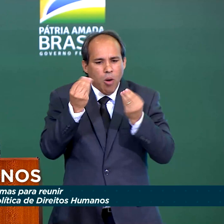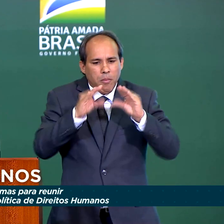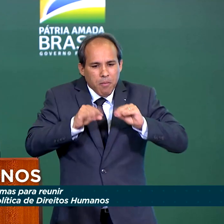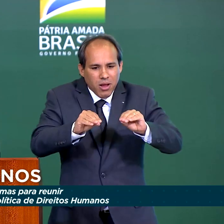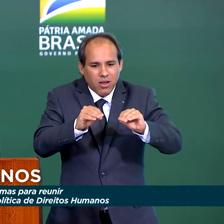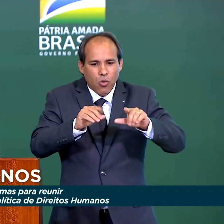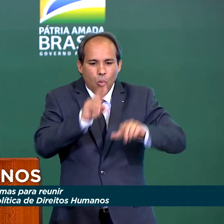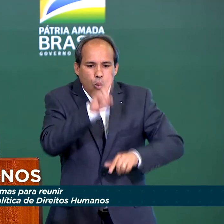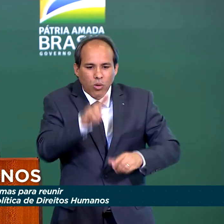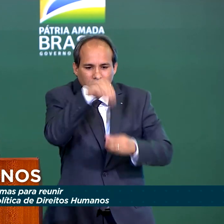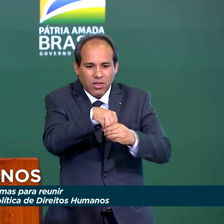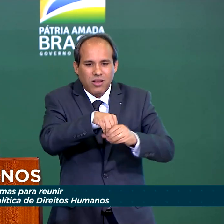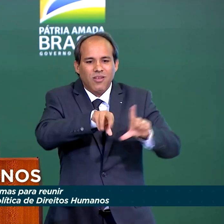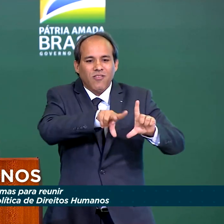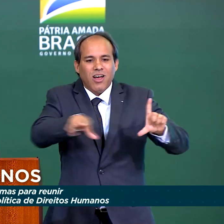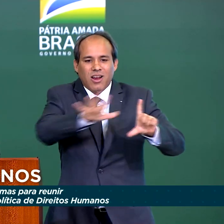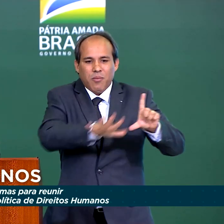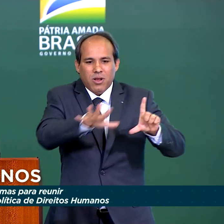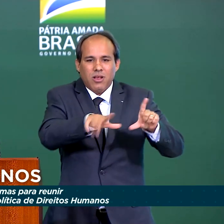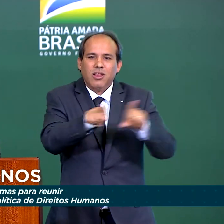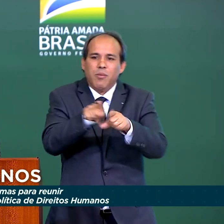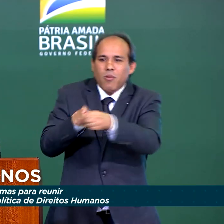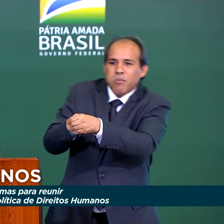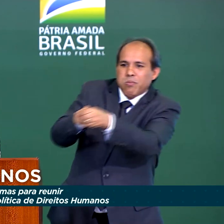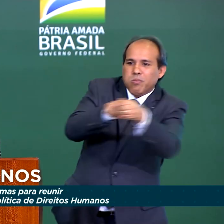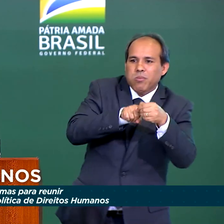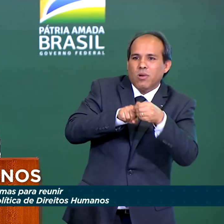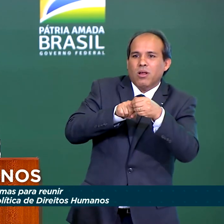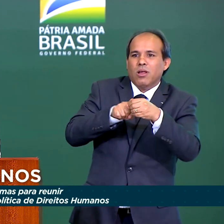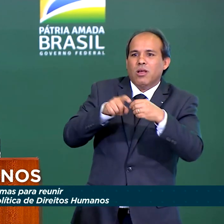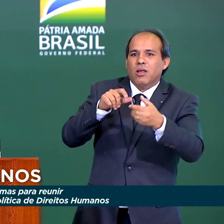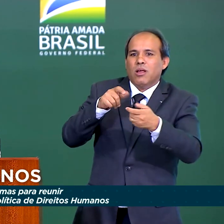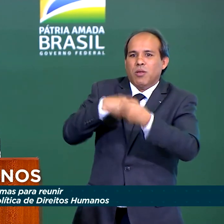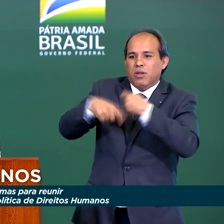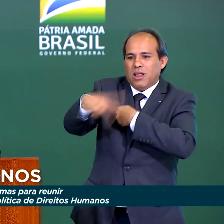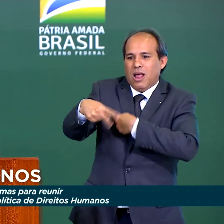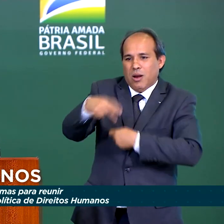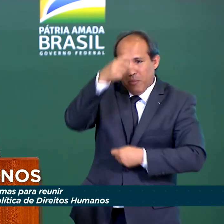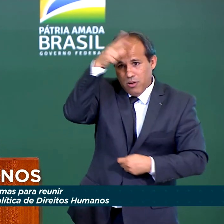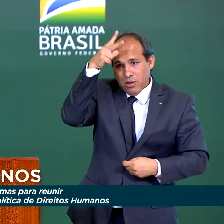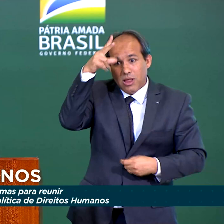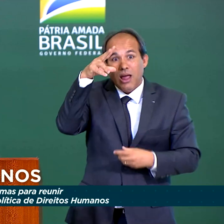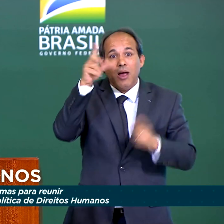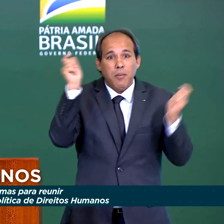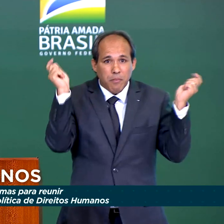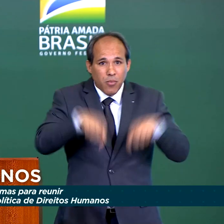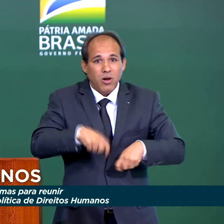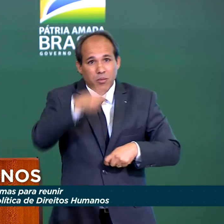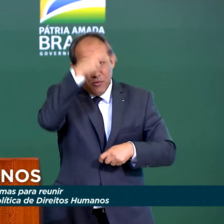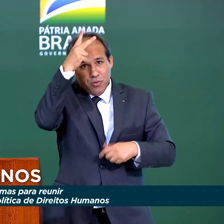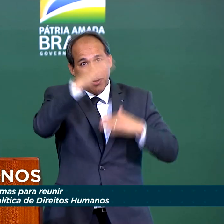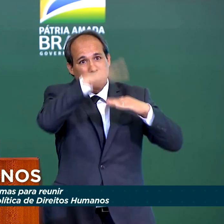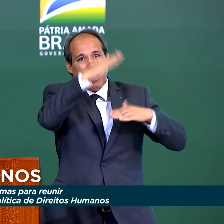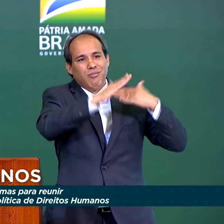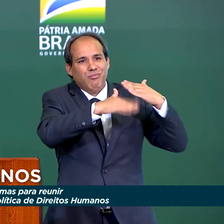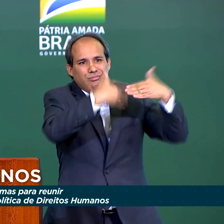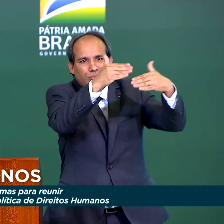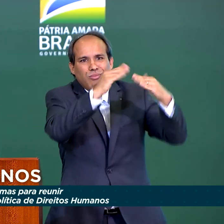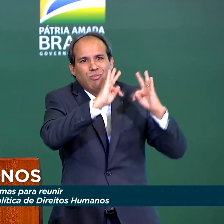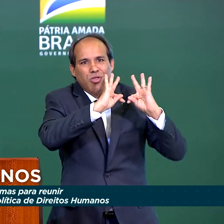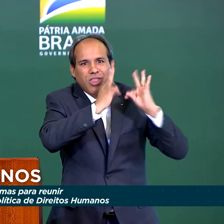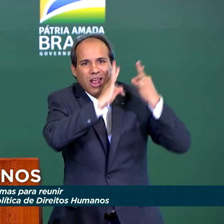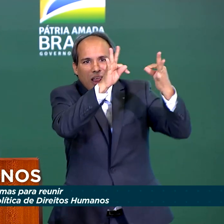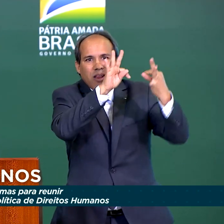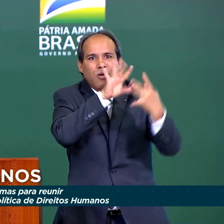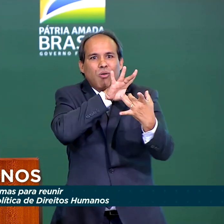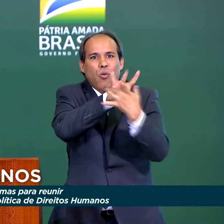vários setores das administrações municipais, tornando as prefeituras mais modernas e mais conectadas